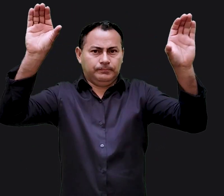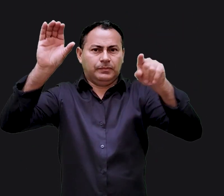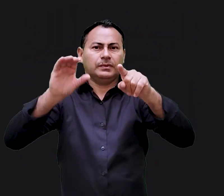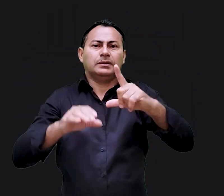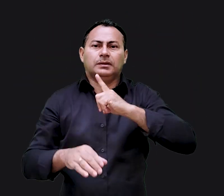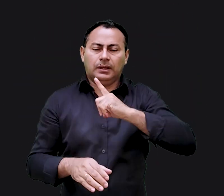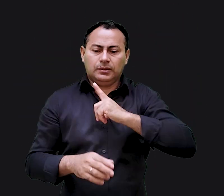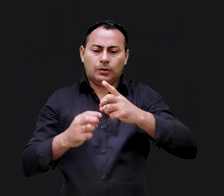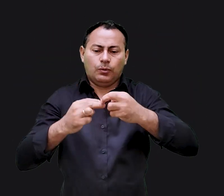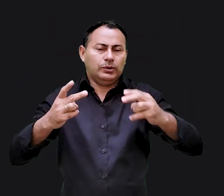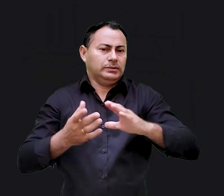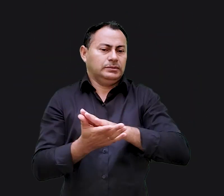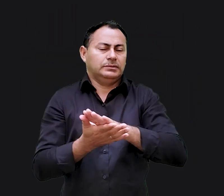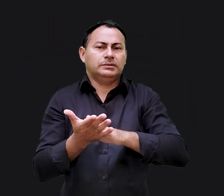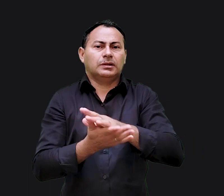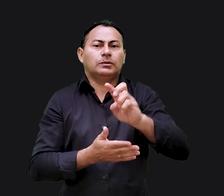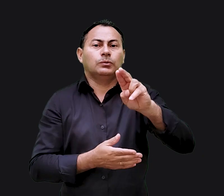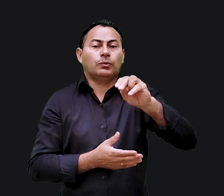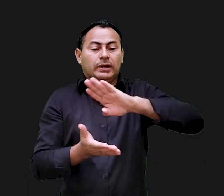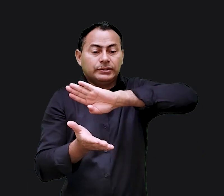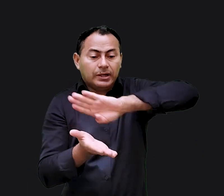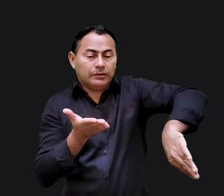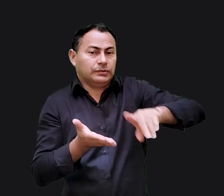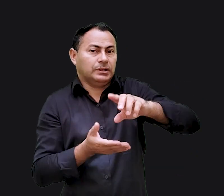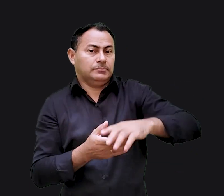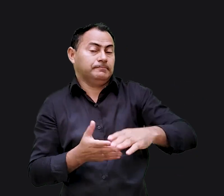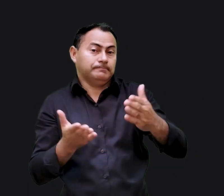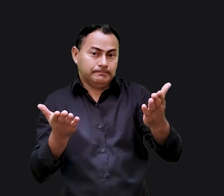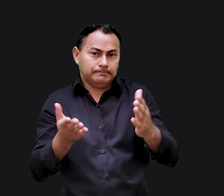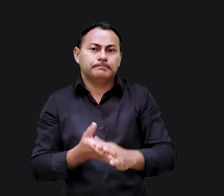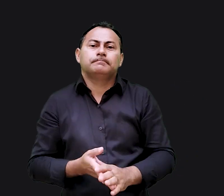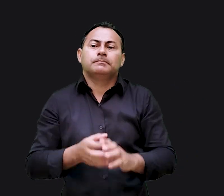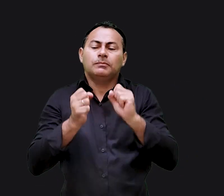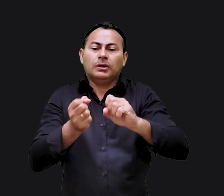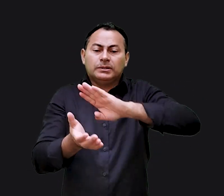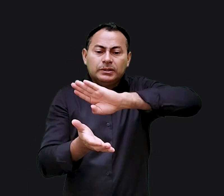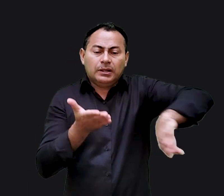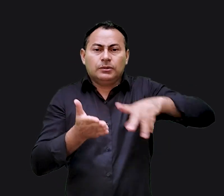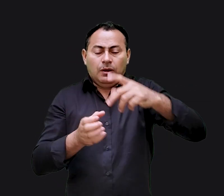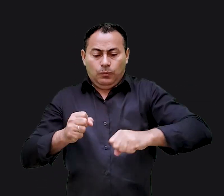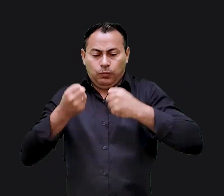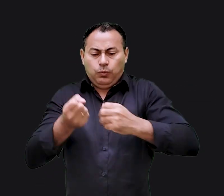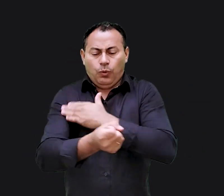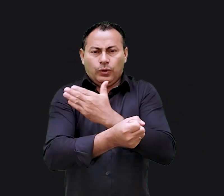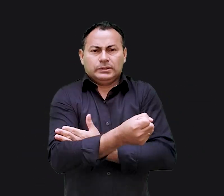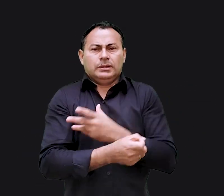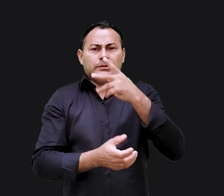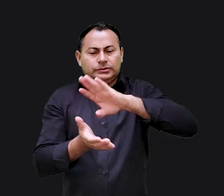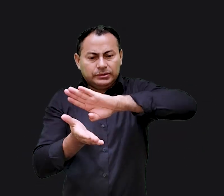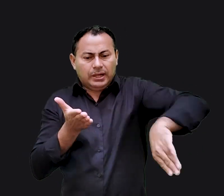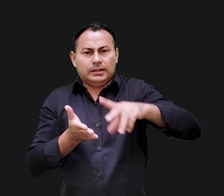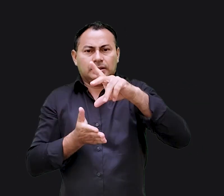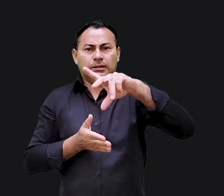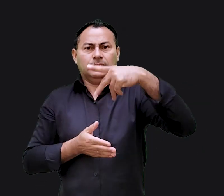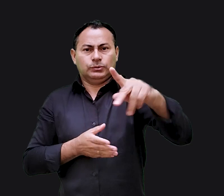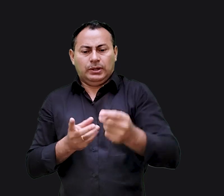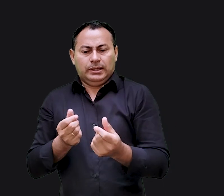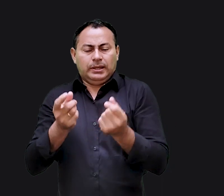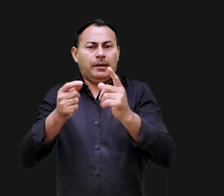é no céu, então você tem algo que ninguém jamais tirará de você. Eles podem tirar sua força, suas riquezas, mas